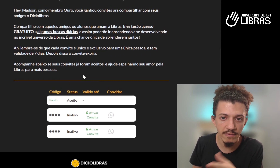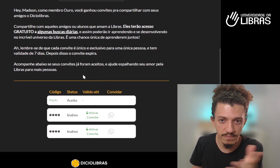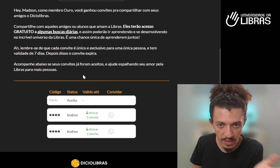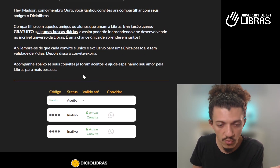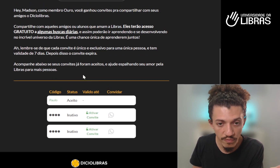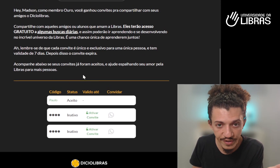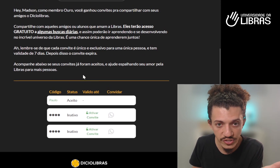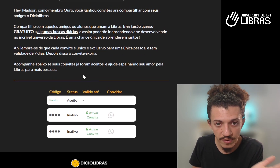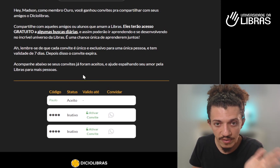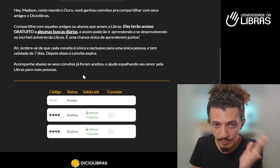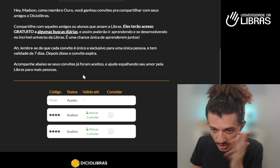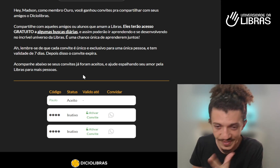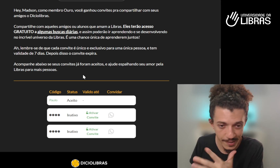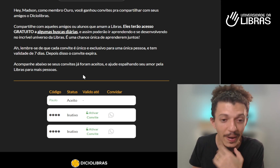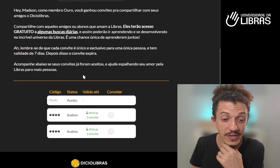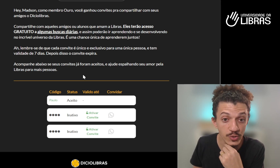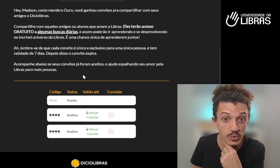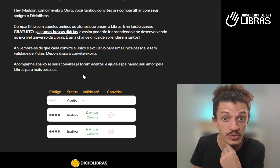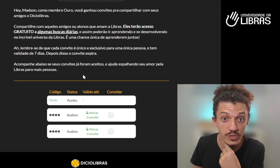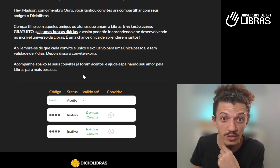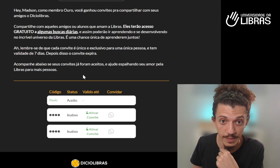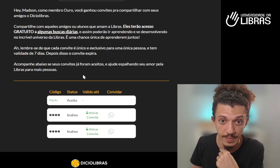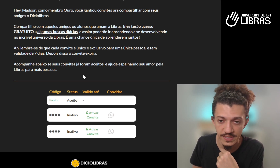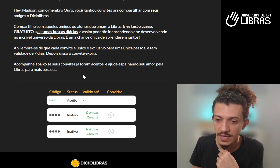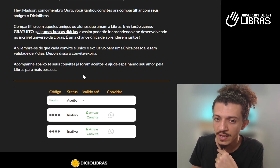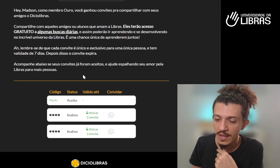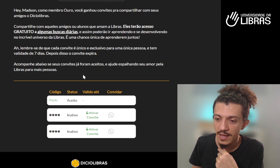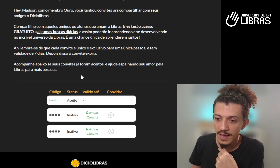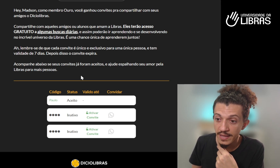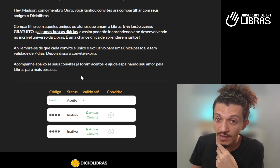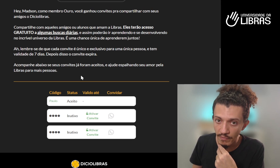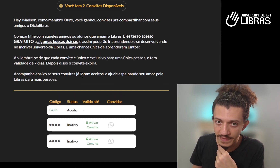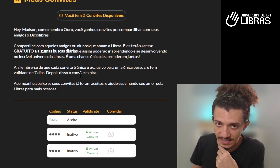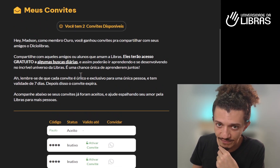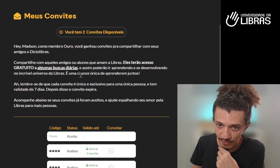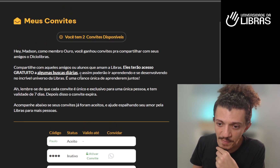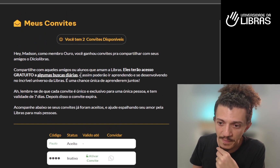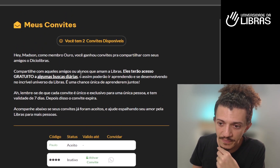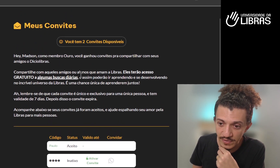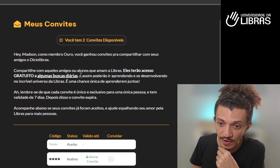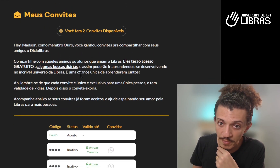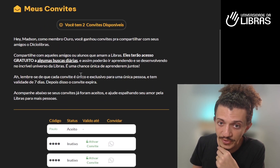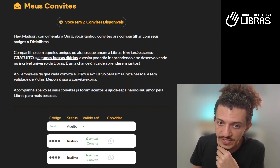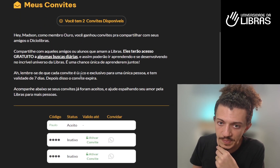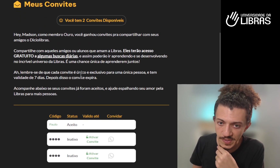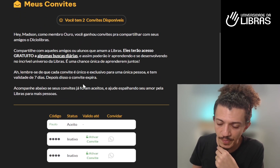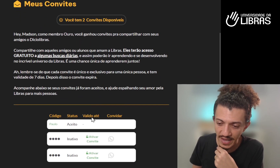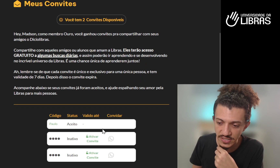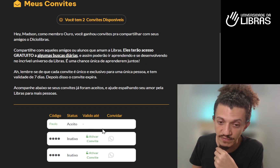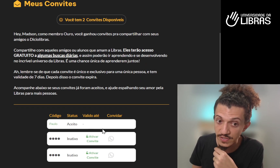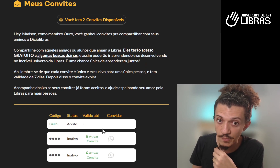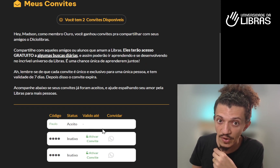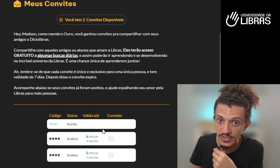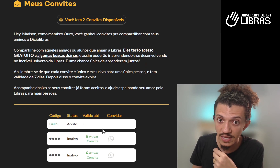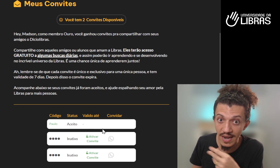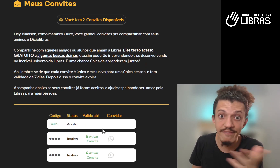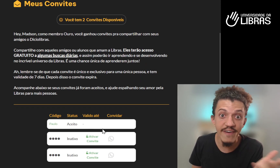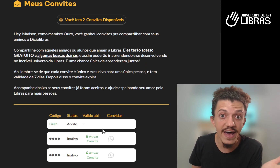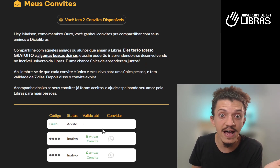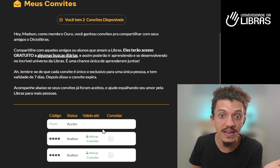um convite pode fazer parte do Dício Libras então dessa forma de forma muito simples e prática você pode levar a